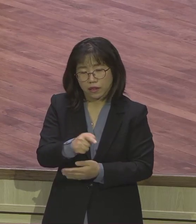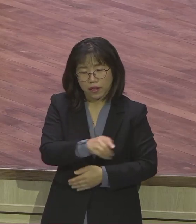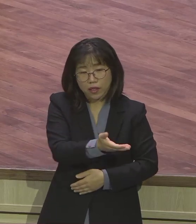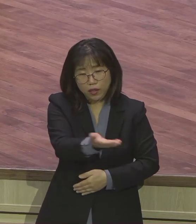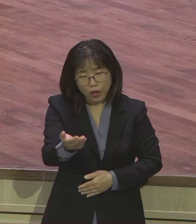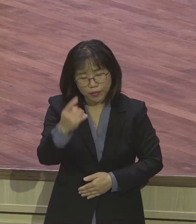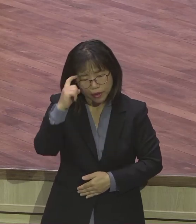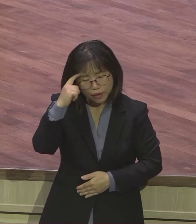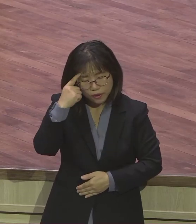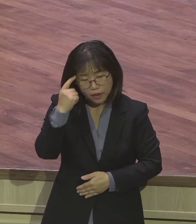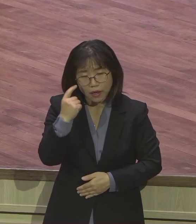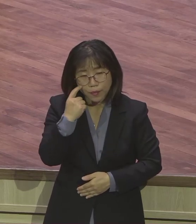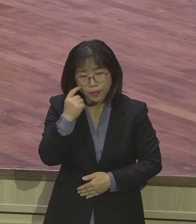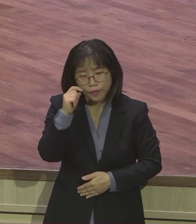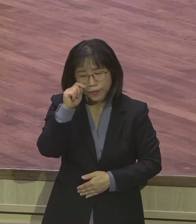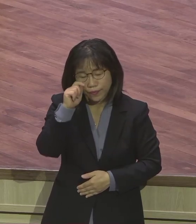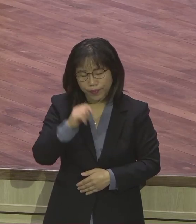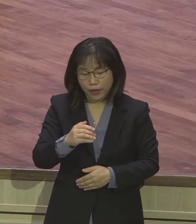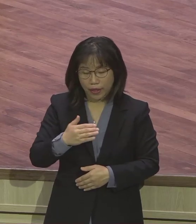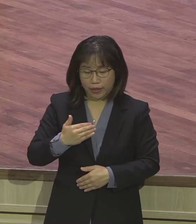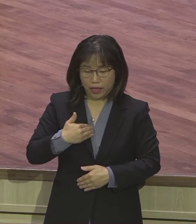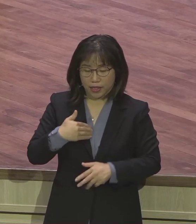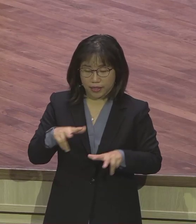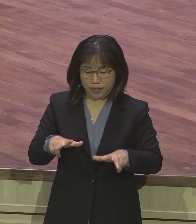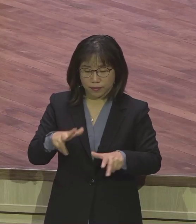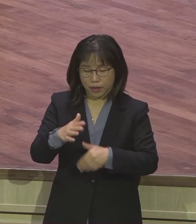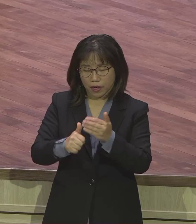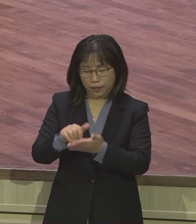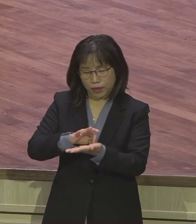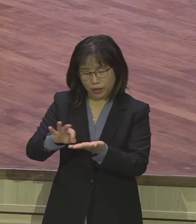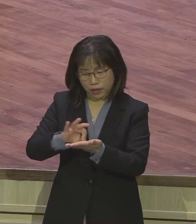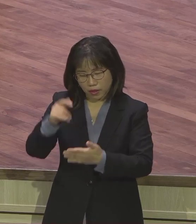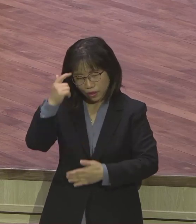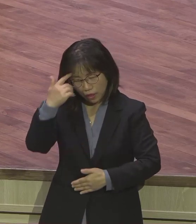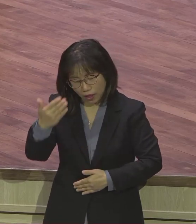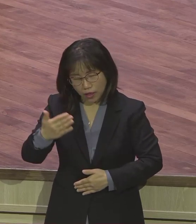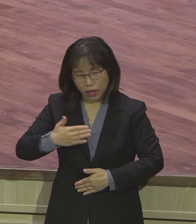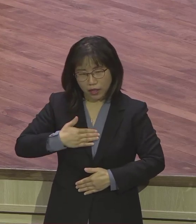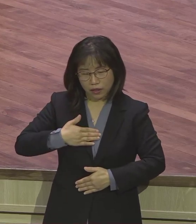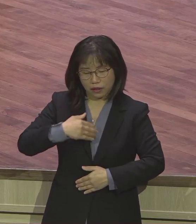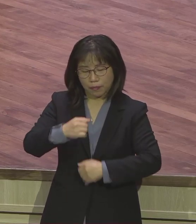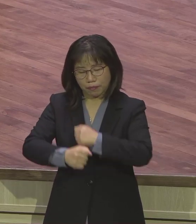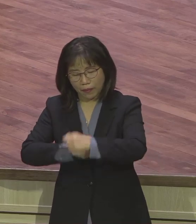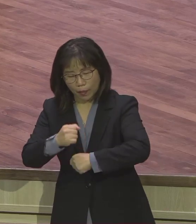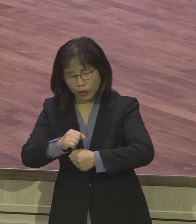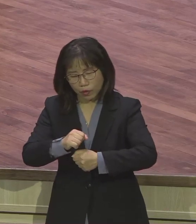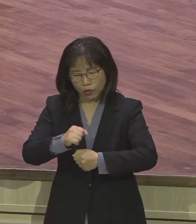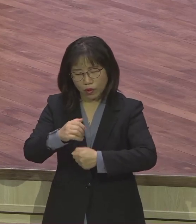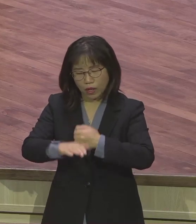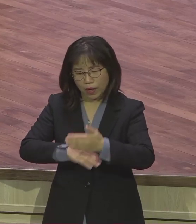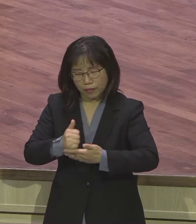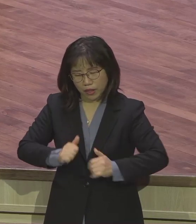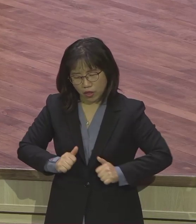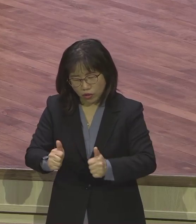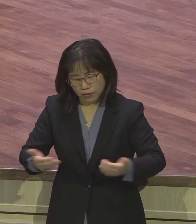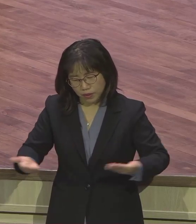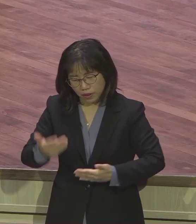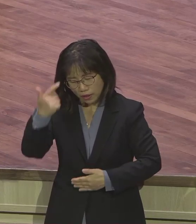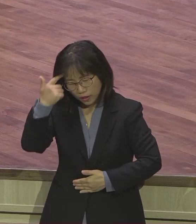바랍니다. 내가 하나님 앞에 쓰임 받고 있나. 내 기분에 내 자존심 따라 내가 일에 열심히 일하고 있나. 한번 점검해 보세요.